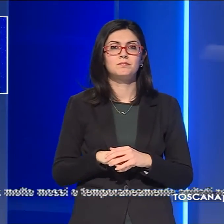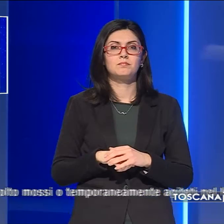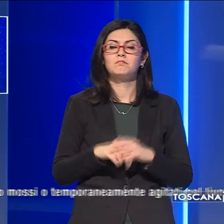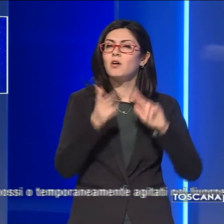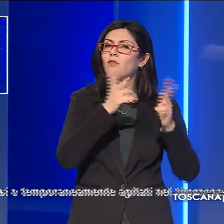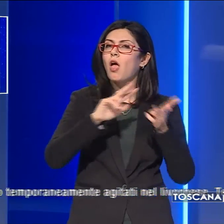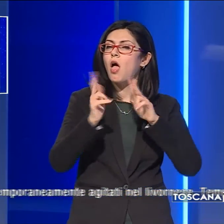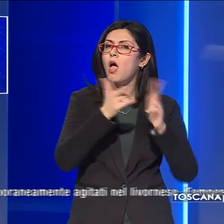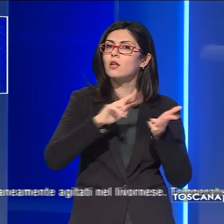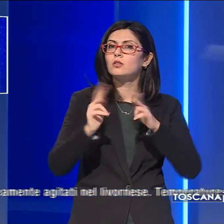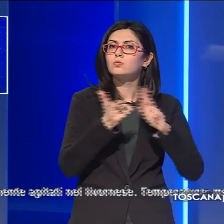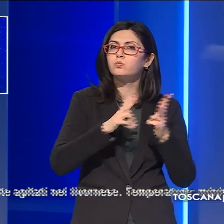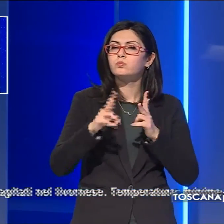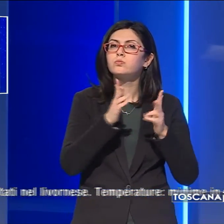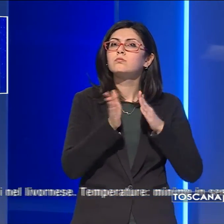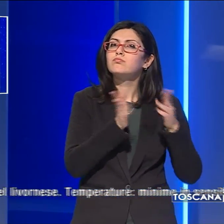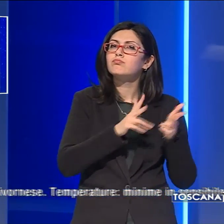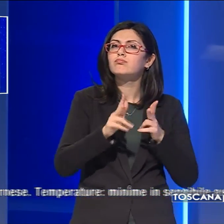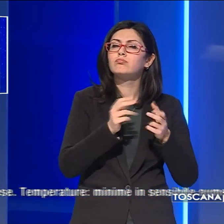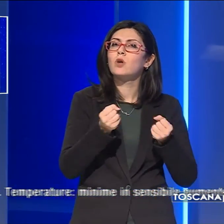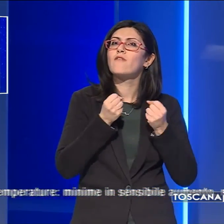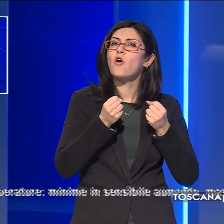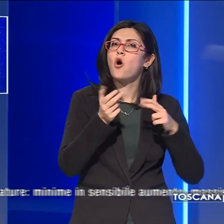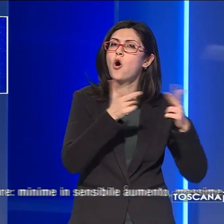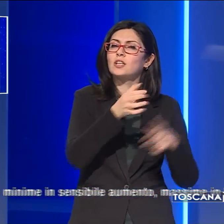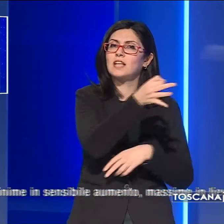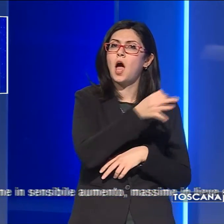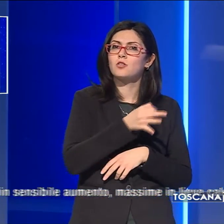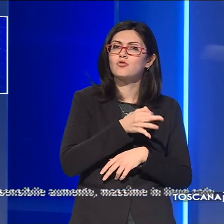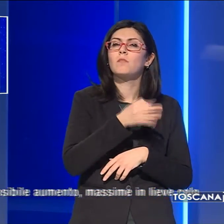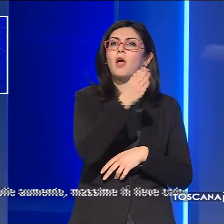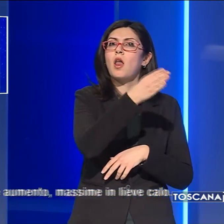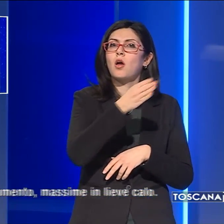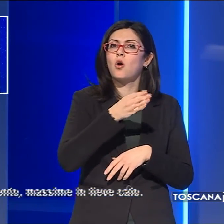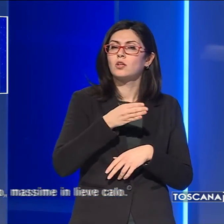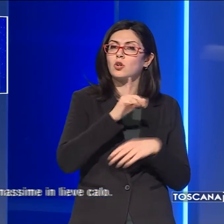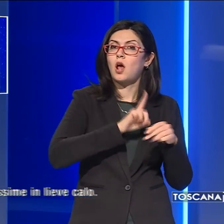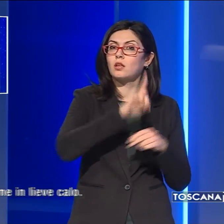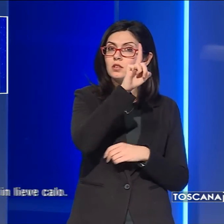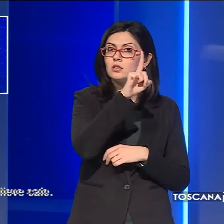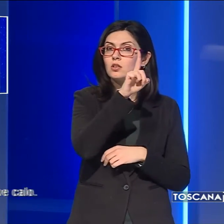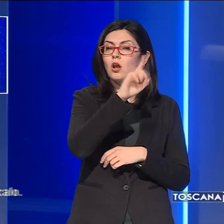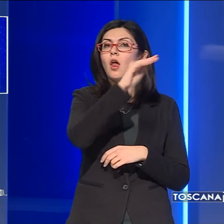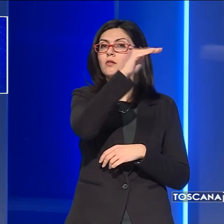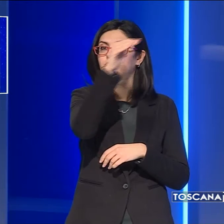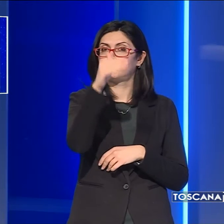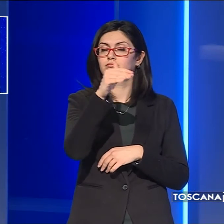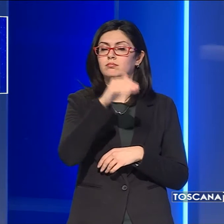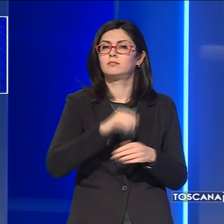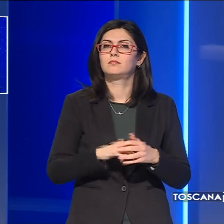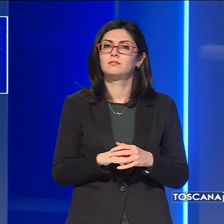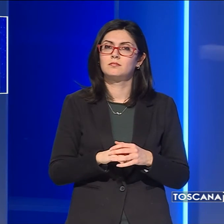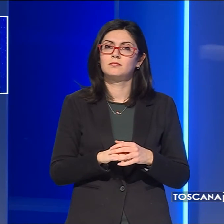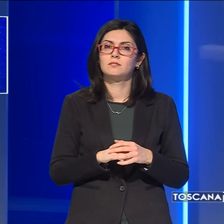Venti moderati occidentali con rinforzi su arcipelago, litorale settentrionale e crinali appenninici.